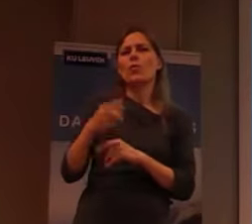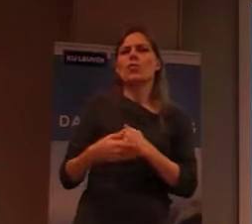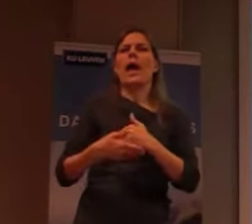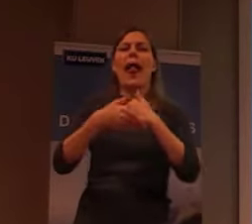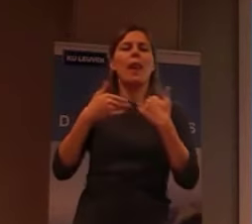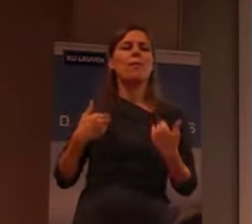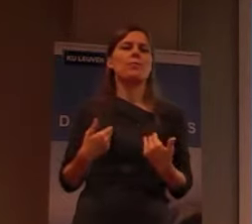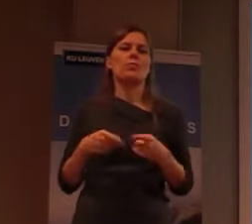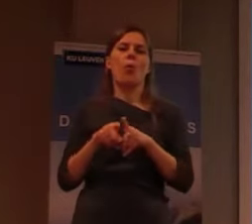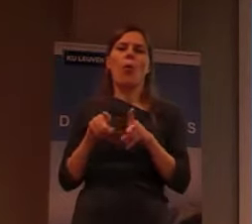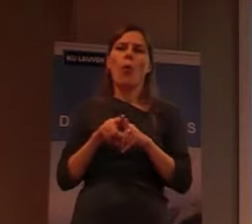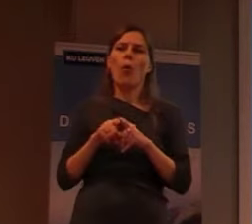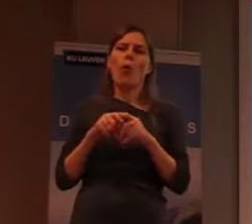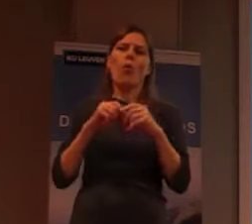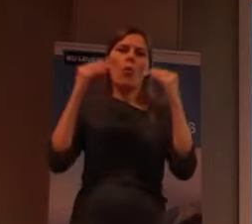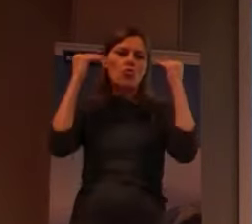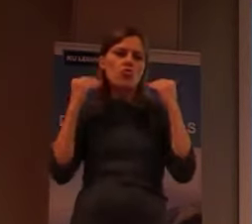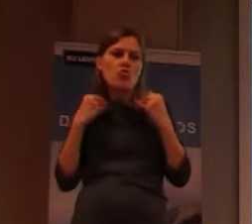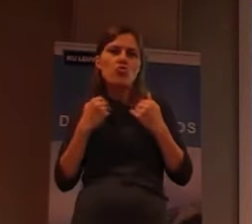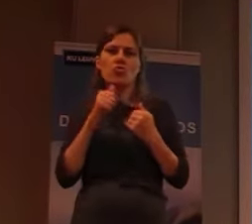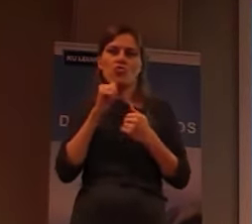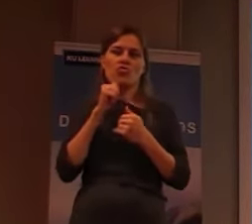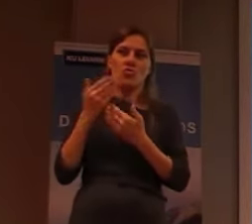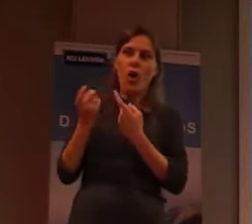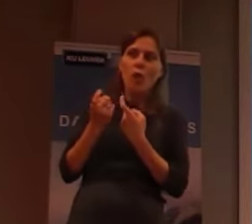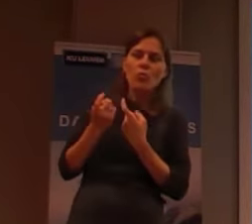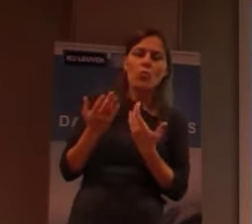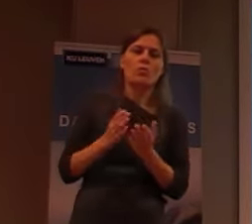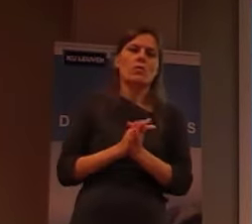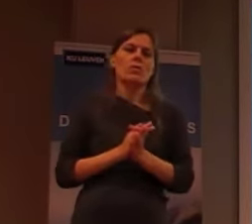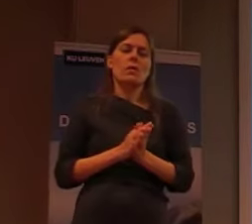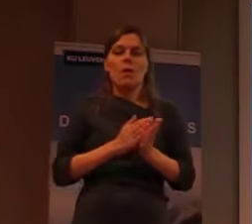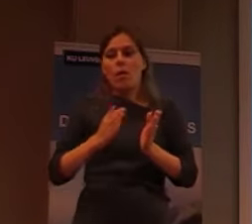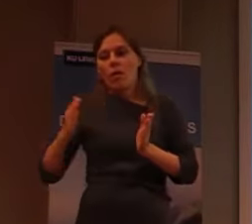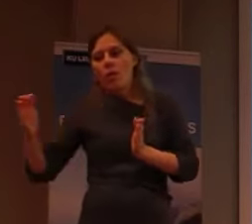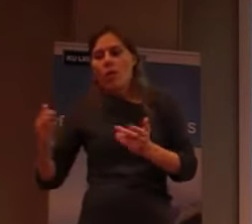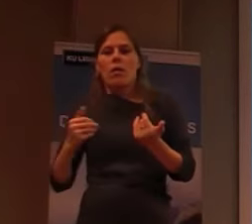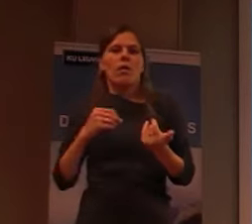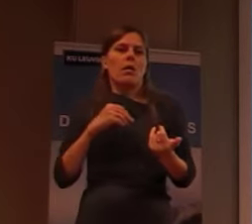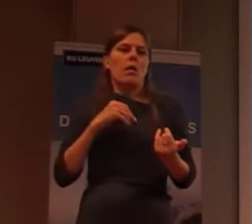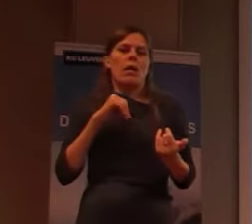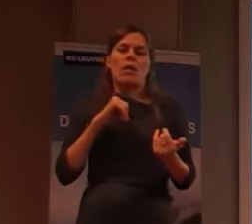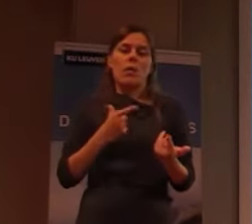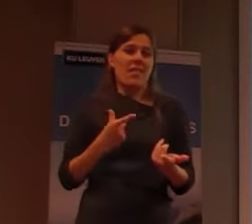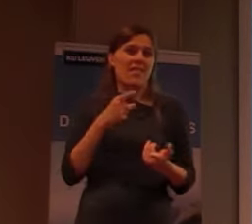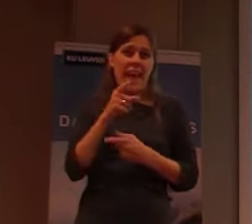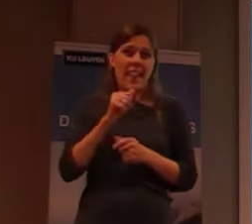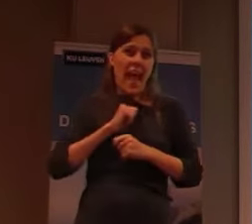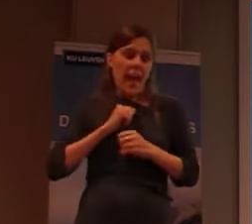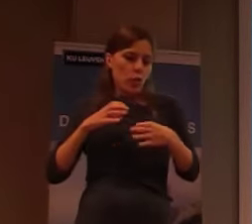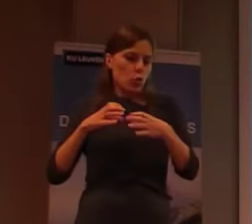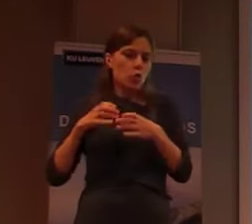uit te nodigen. En, dat heeft, lang geduurd, maar, uiteindelijk, niet van zijn eigen orde, maar van de orde van,